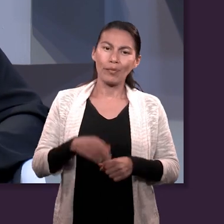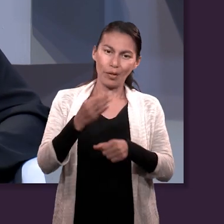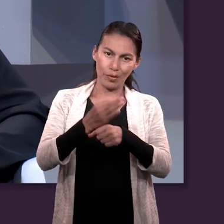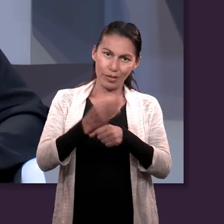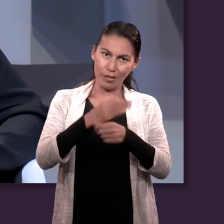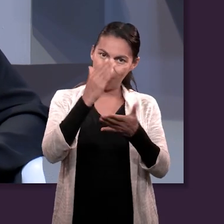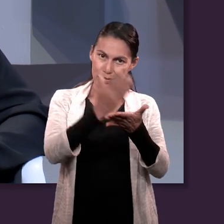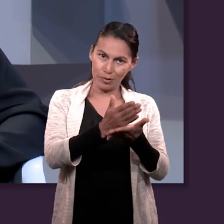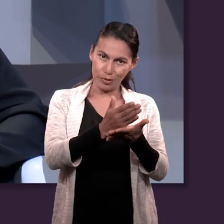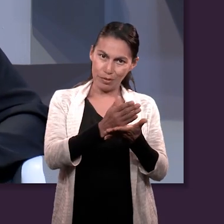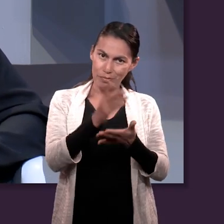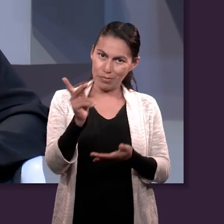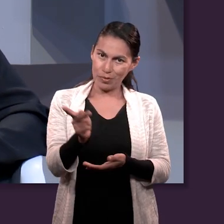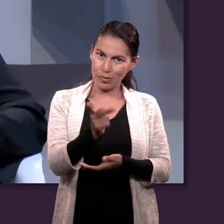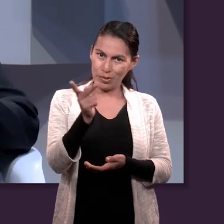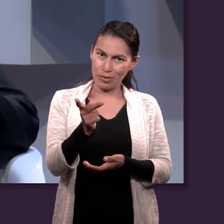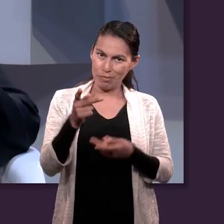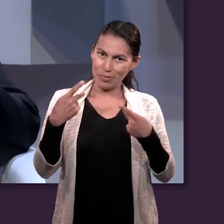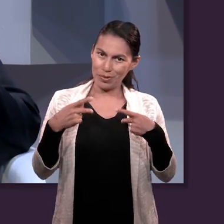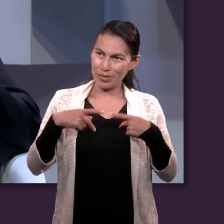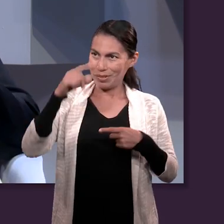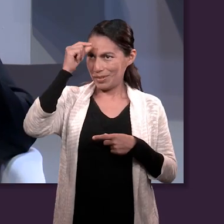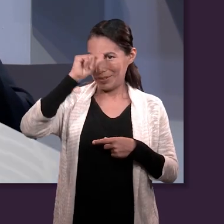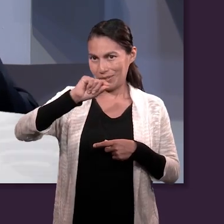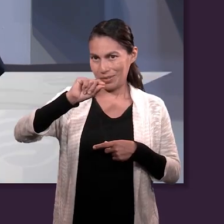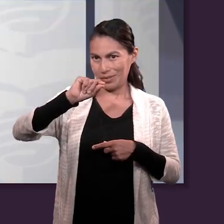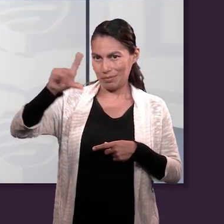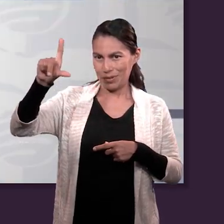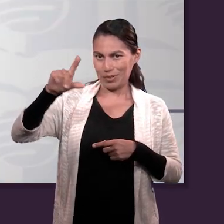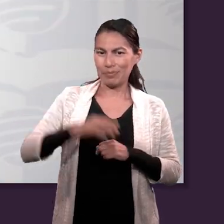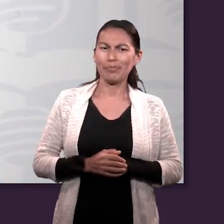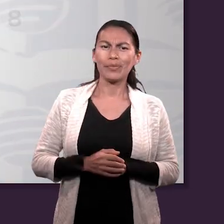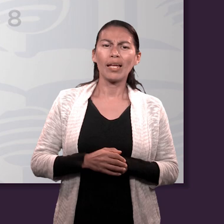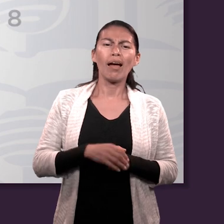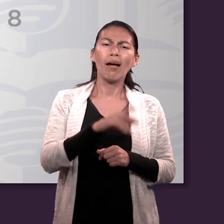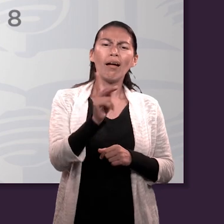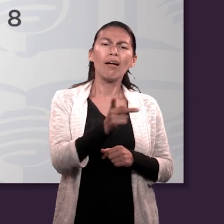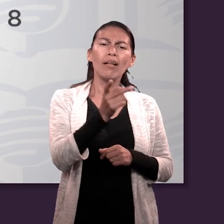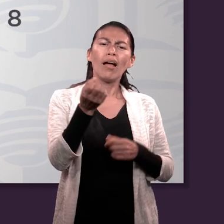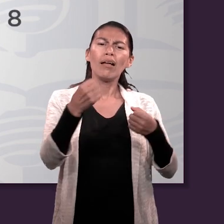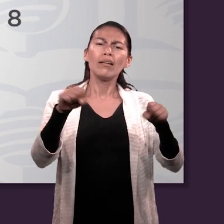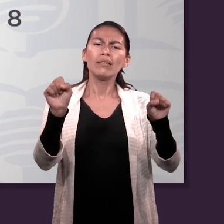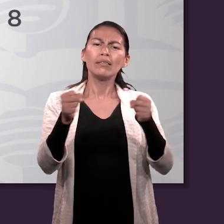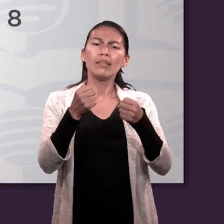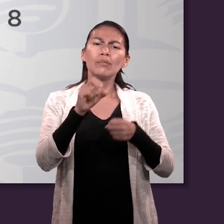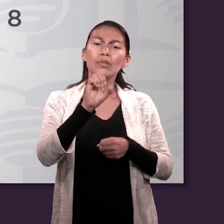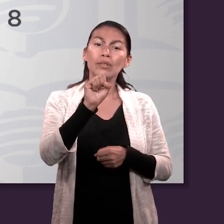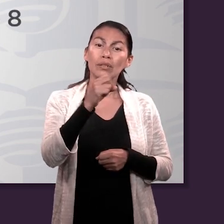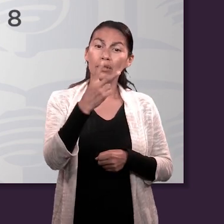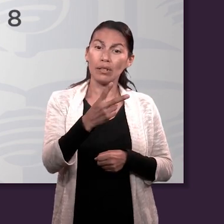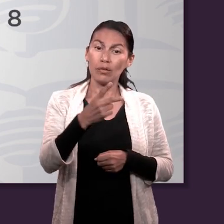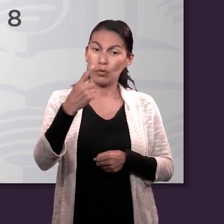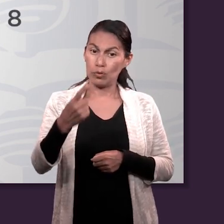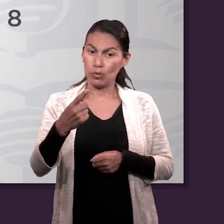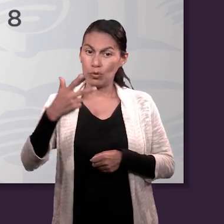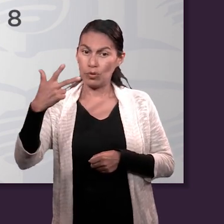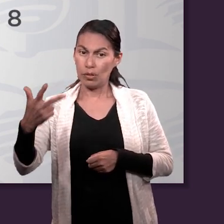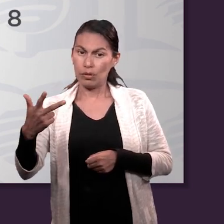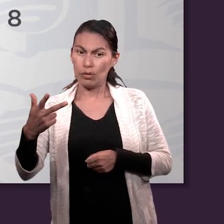vamos a hacerle una pregunta a nuestro experto. La pregunta es, ¿cómo podemos aprender a aplicar los principios que destaca el Rey David